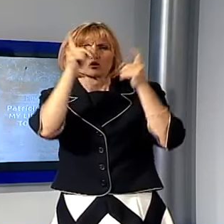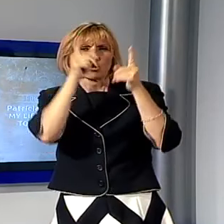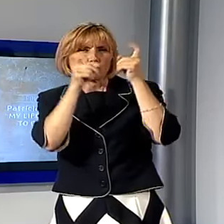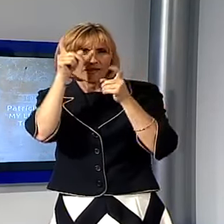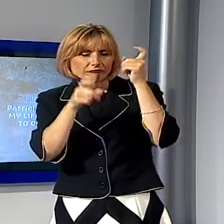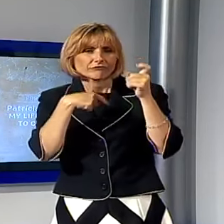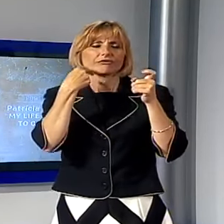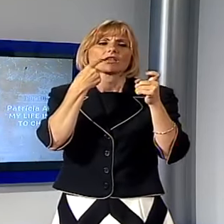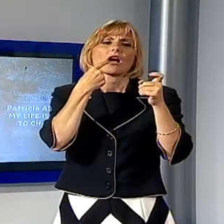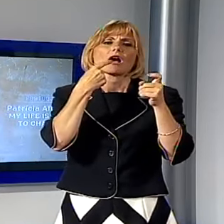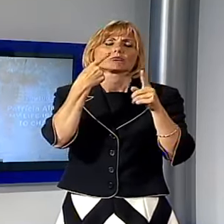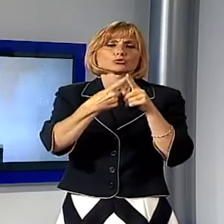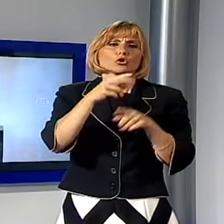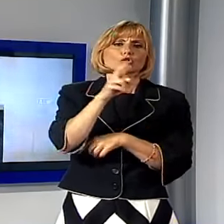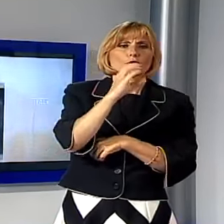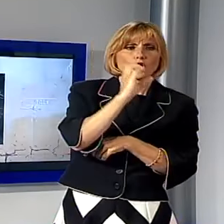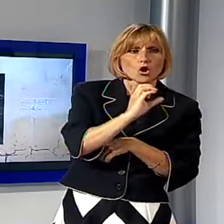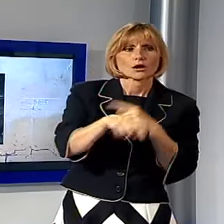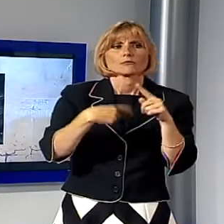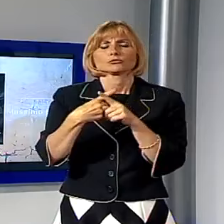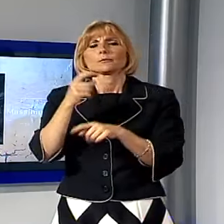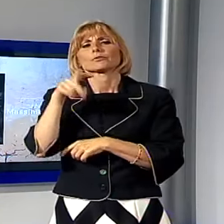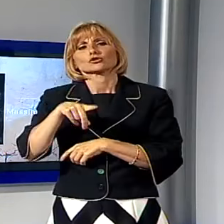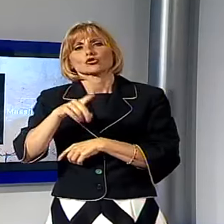con Roberto Koch e Pier Giorgio Branzi